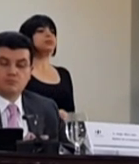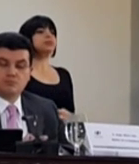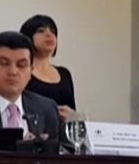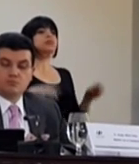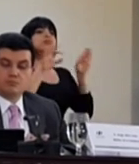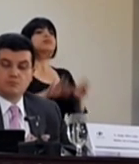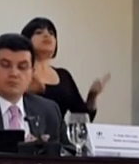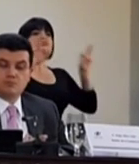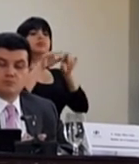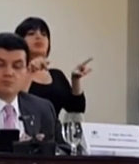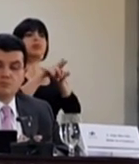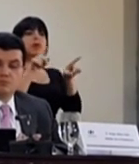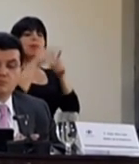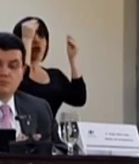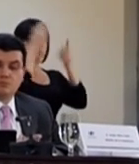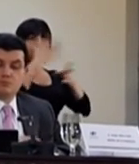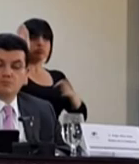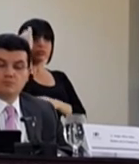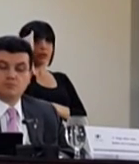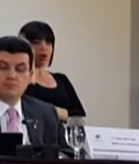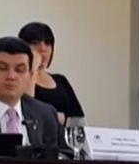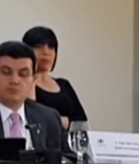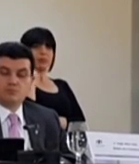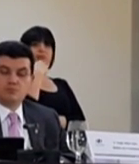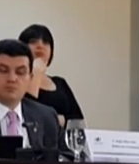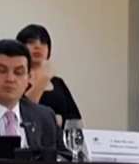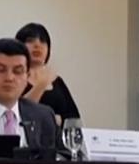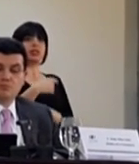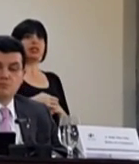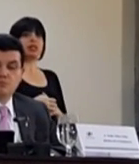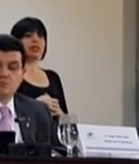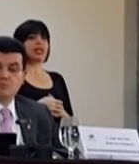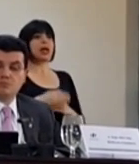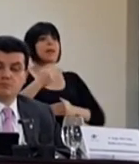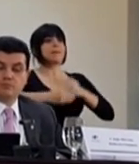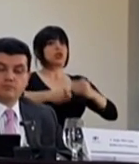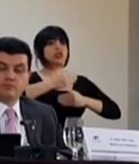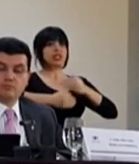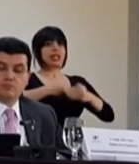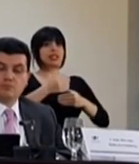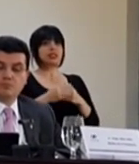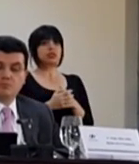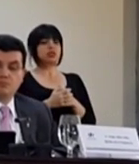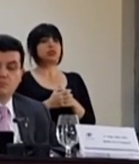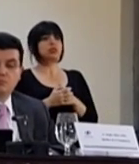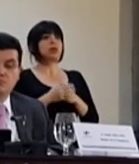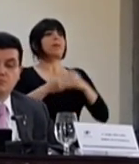Es importante también hacerles saber, como dije hace un rato, que el proceso está